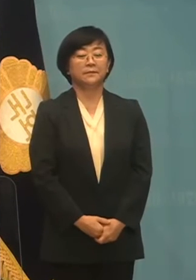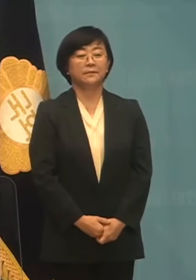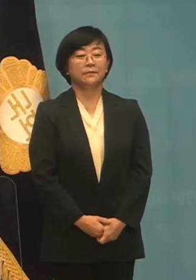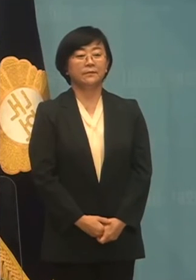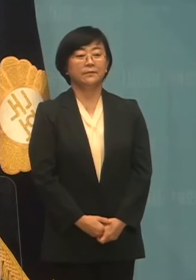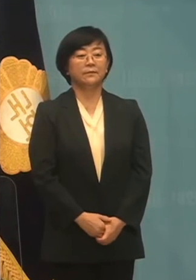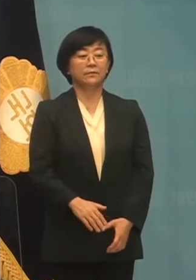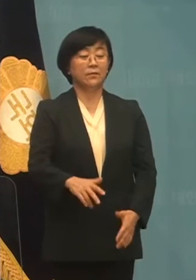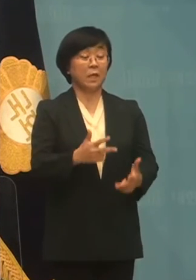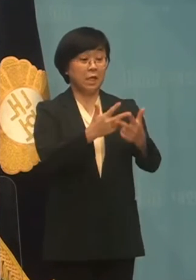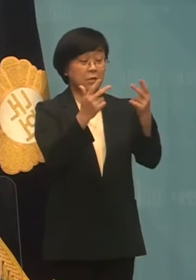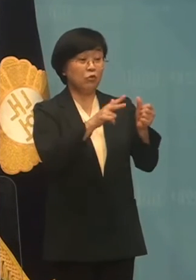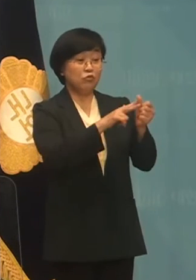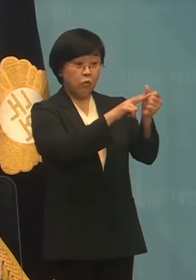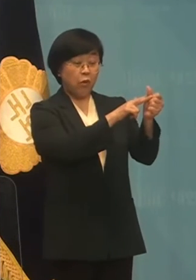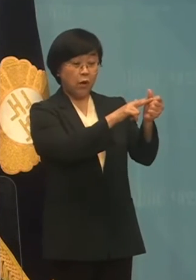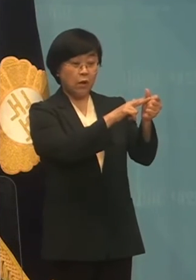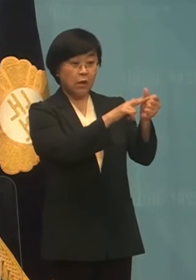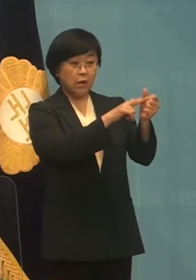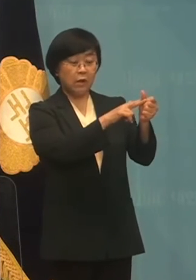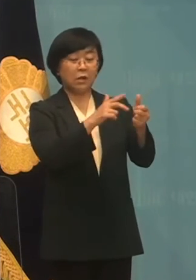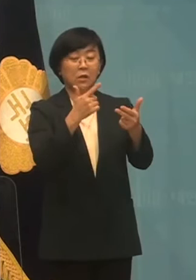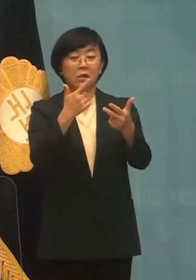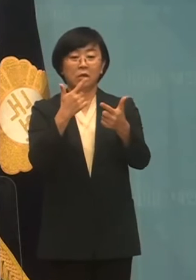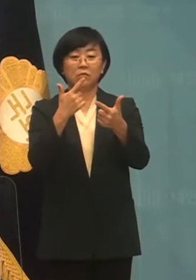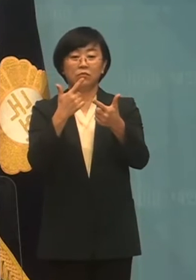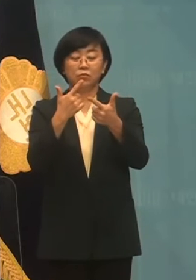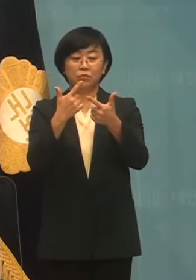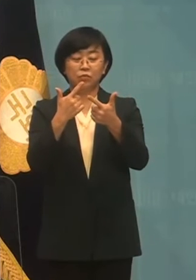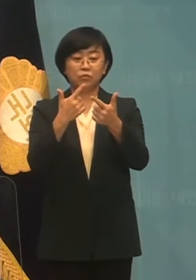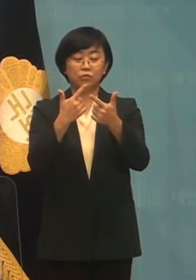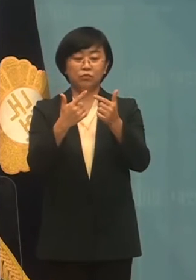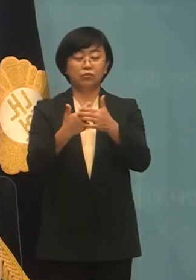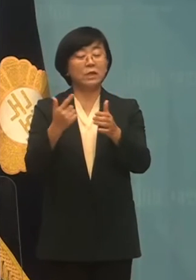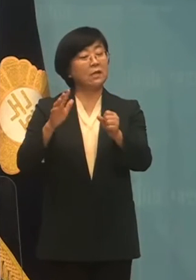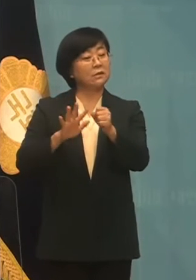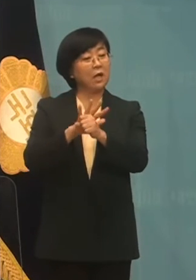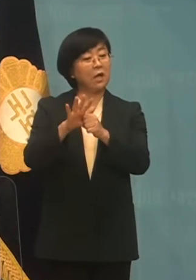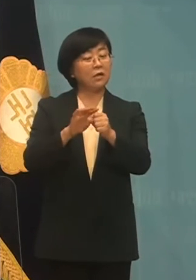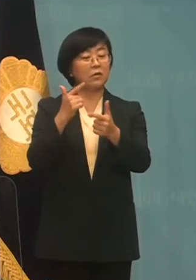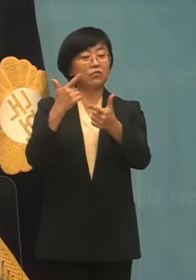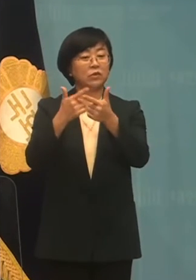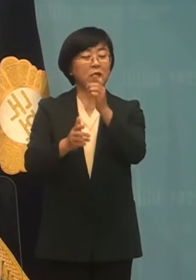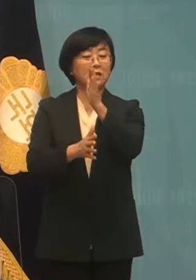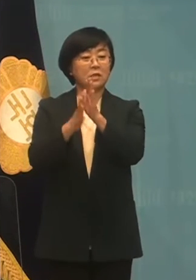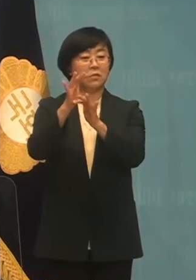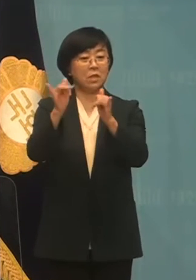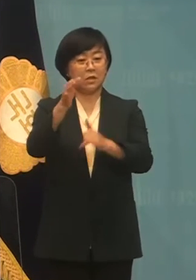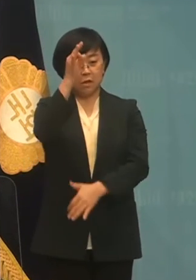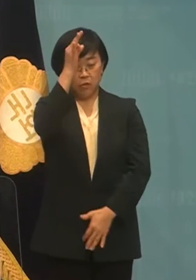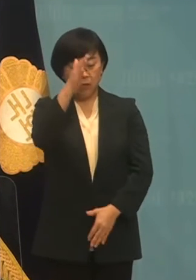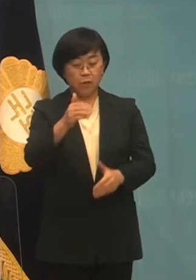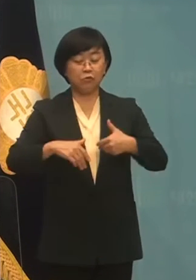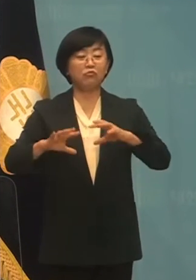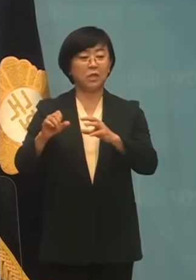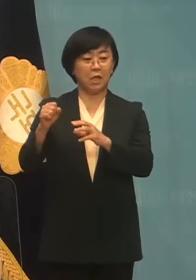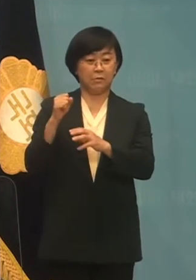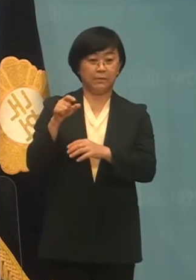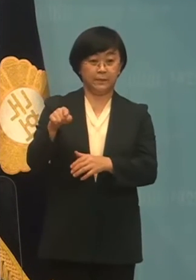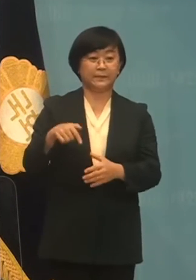이재명 후보의 부산 사랑을 비하로 왜곡하는 국민의힘은 부산 시민께 사과해야 합니다.